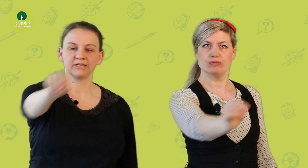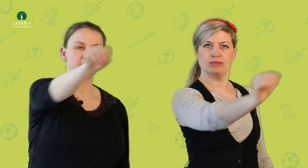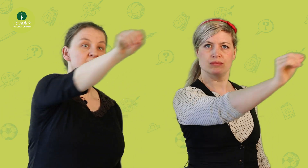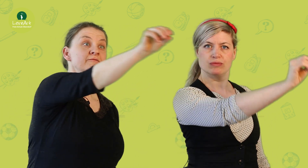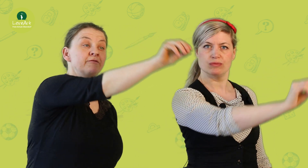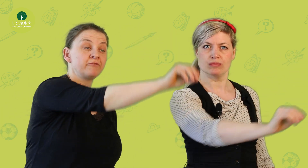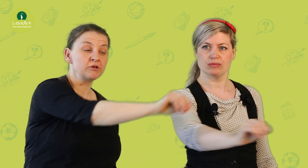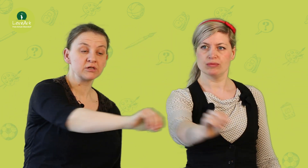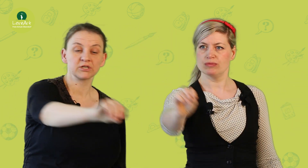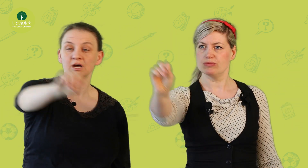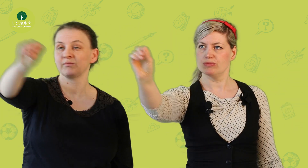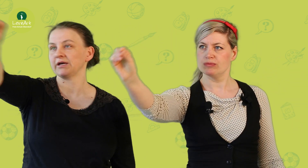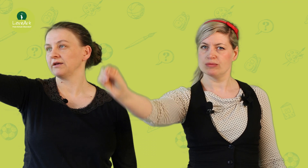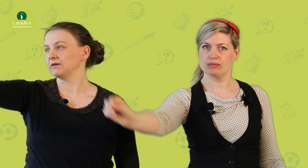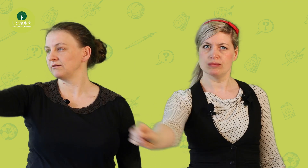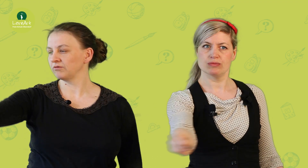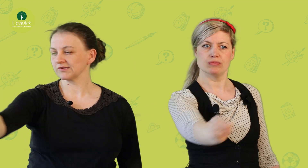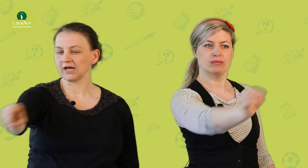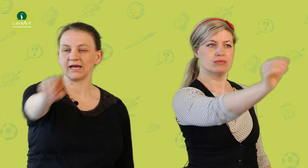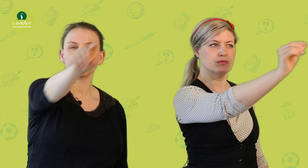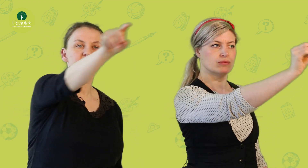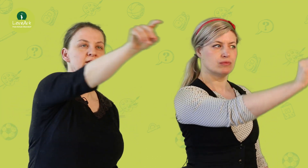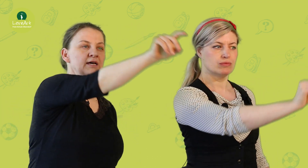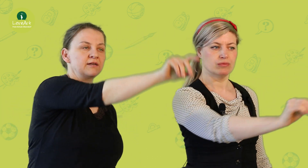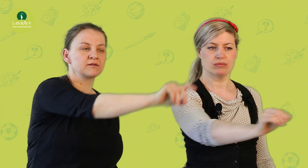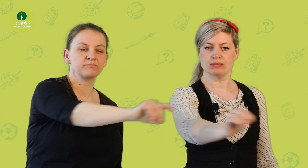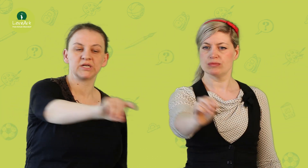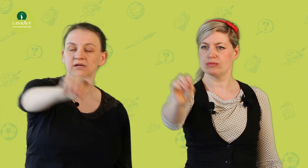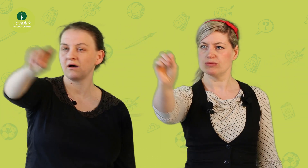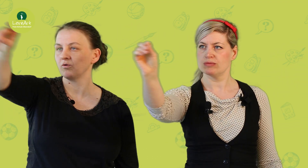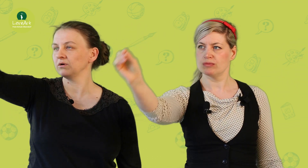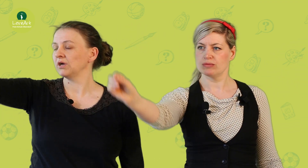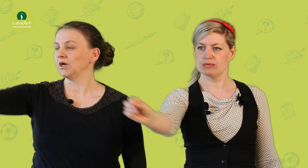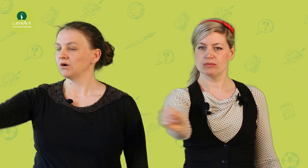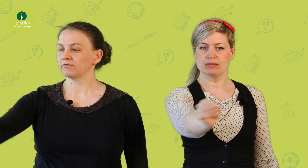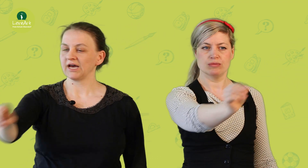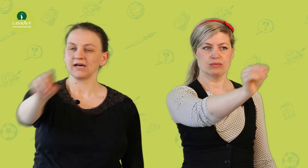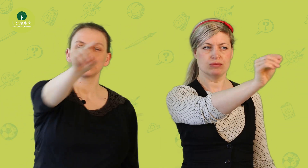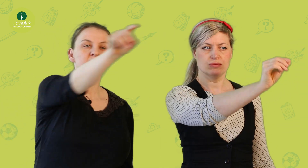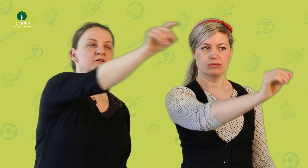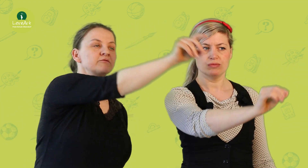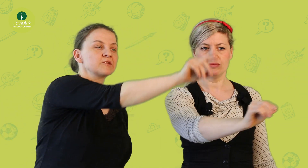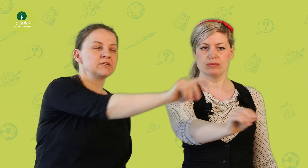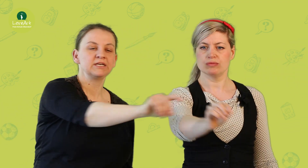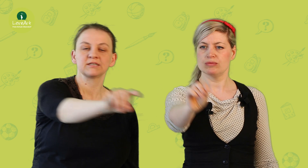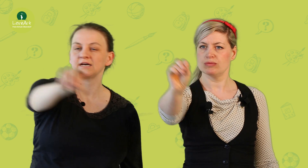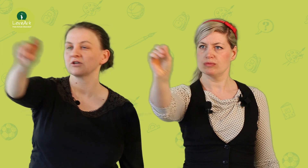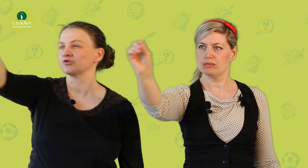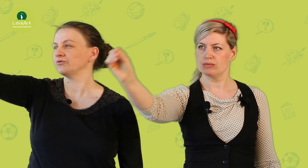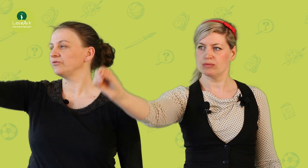liegende Acht. Wir folgen dabei unserer eigenen Hand mit den Augen und wir achten darauf, dass die liegende Acht schön